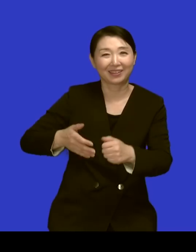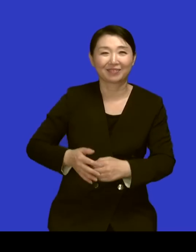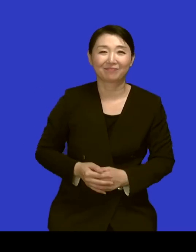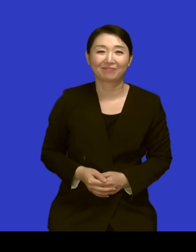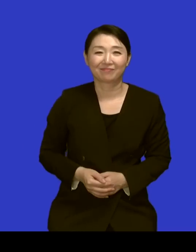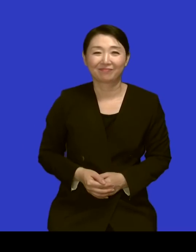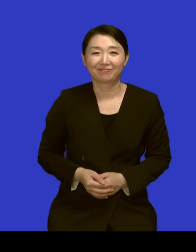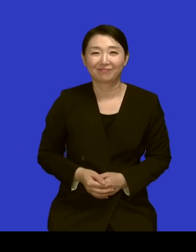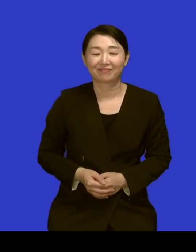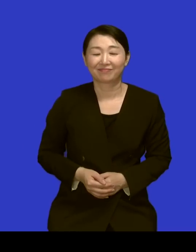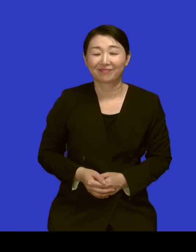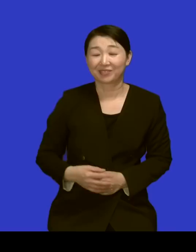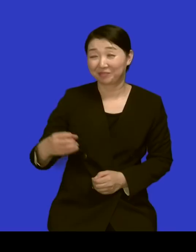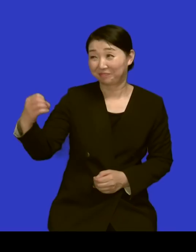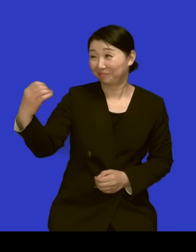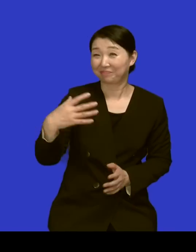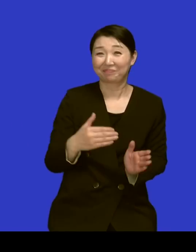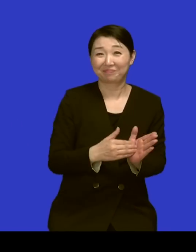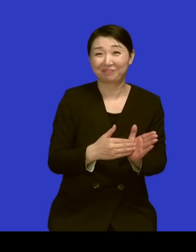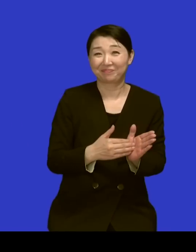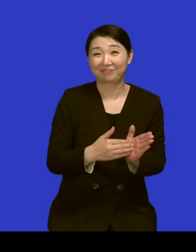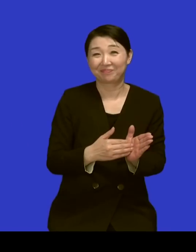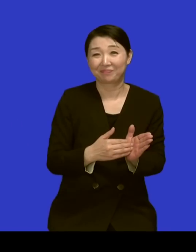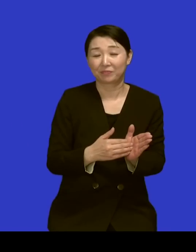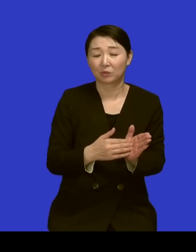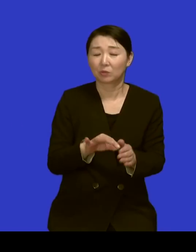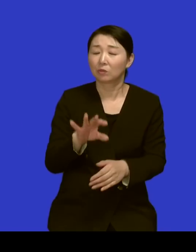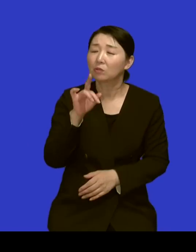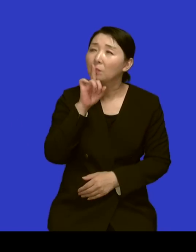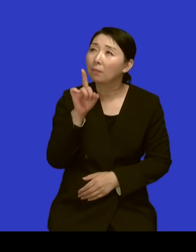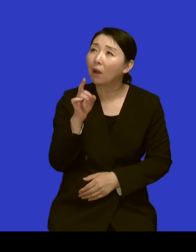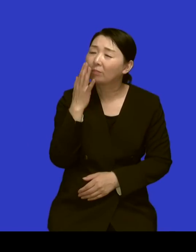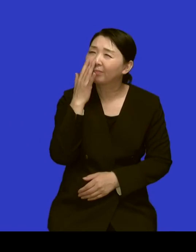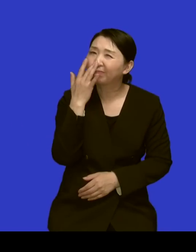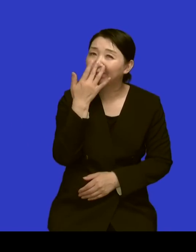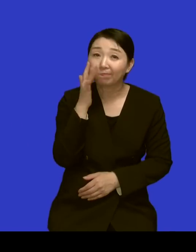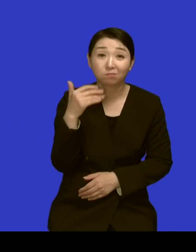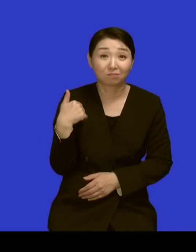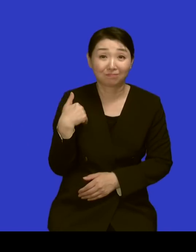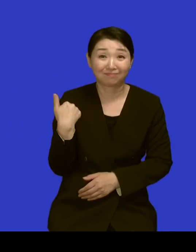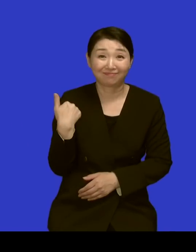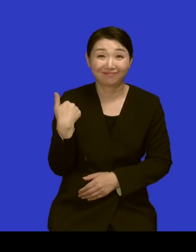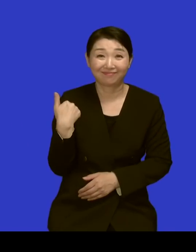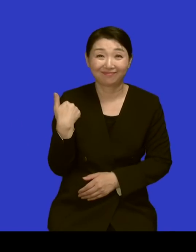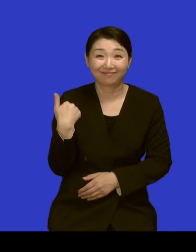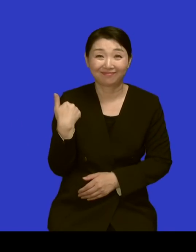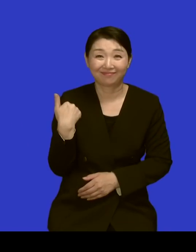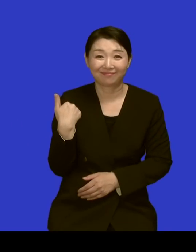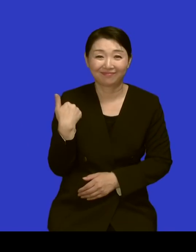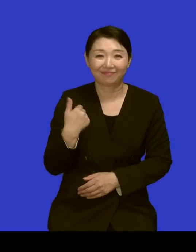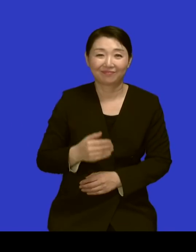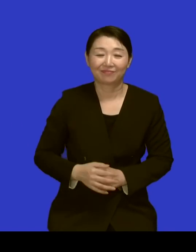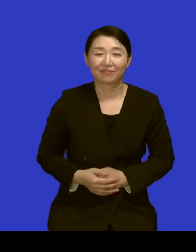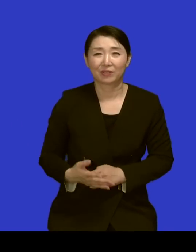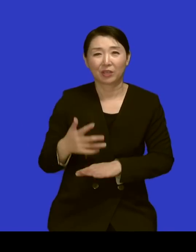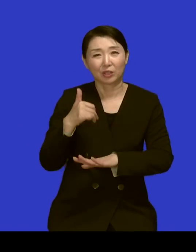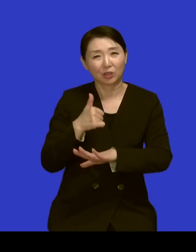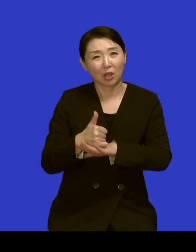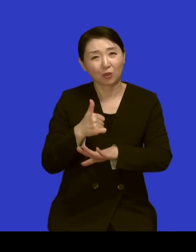한마디 하셔요 네 그래서 처음에는 그게 무슨 말인지 모르겠는 거예요 근데 나중에 이제 좀 철이